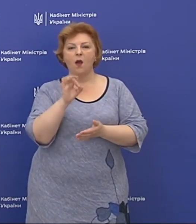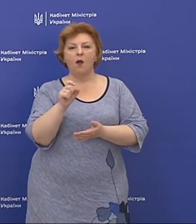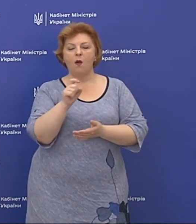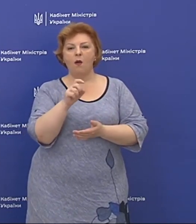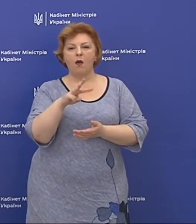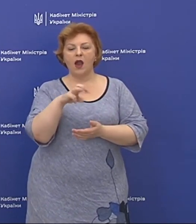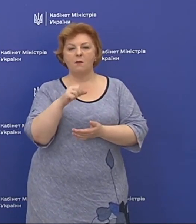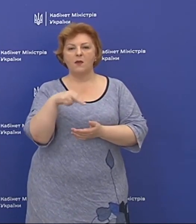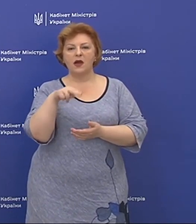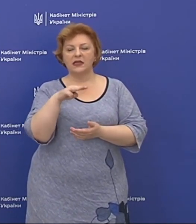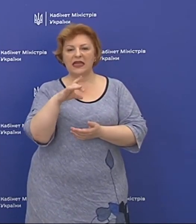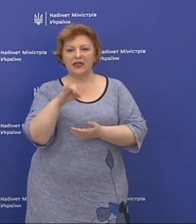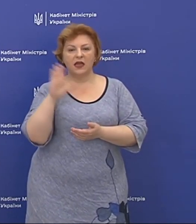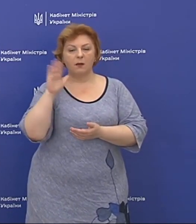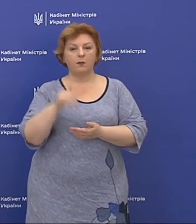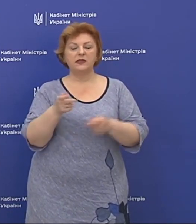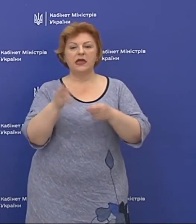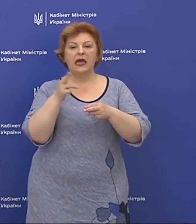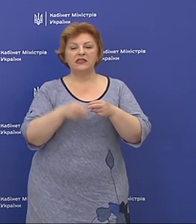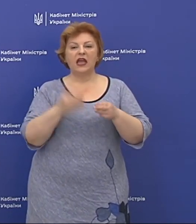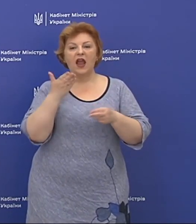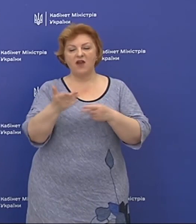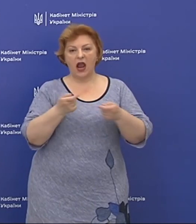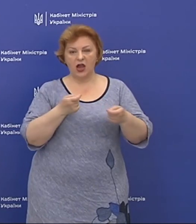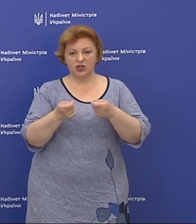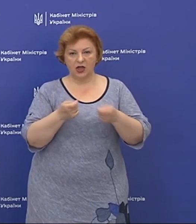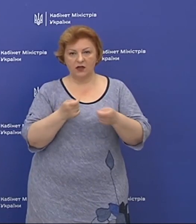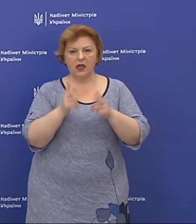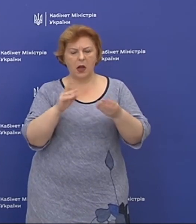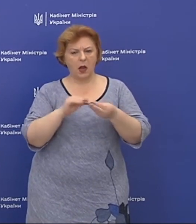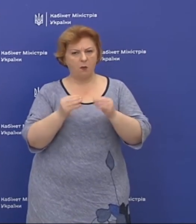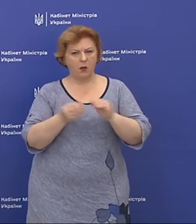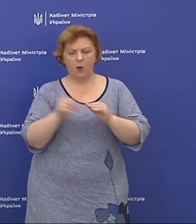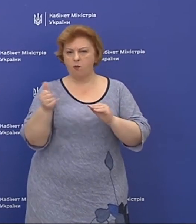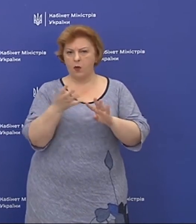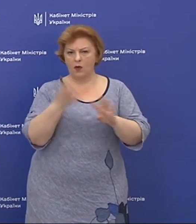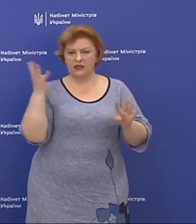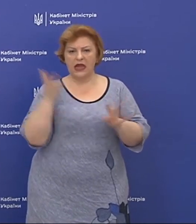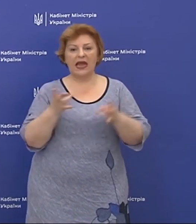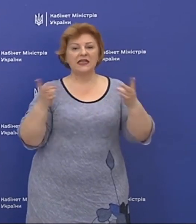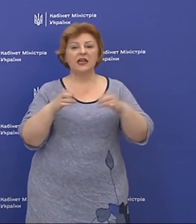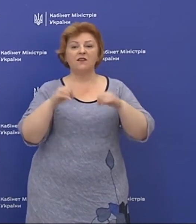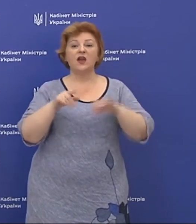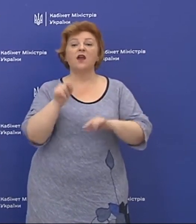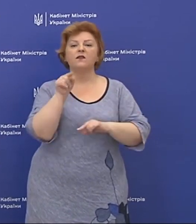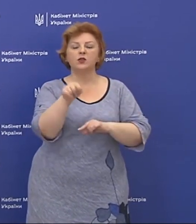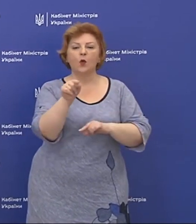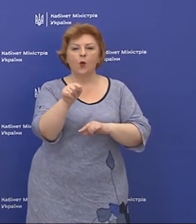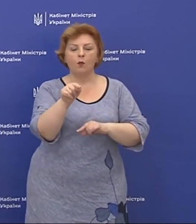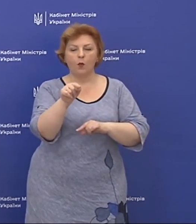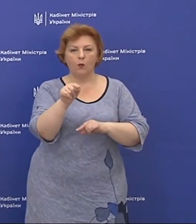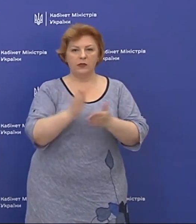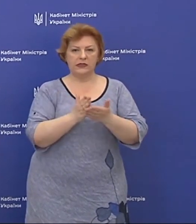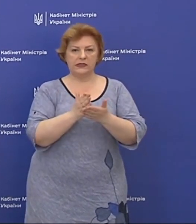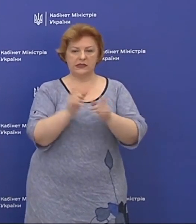після закінчення вашого керівництва? Яку проблематику першочергово слід вирішить цьому закладу?